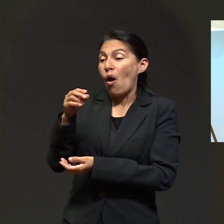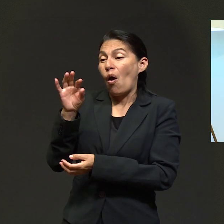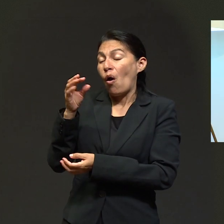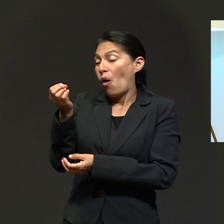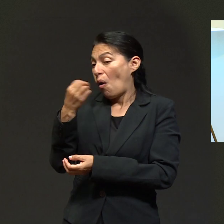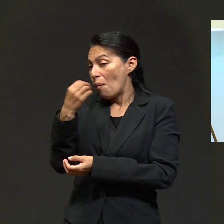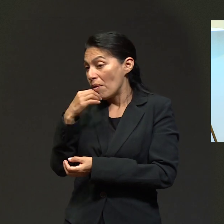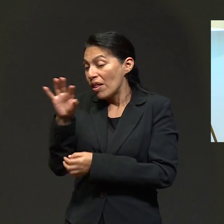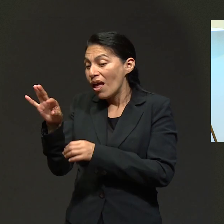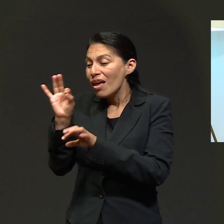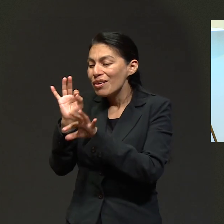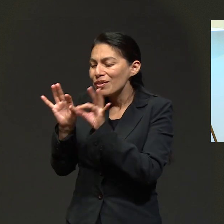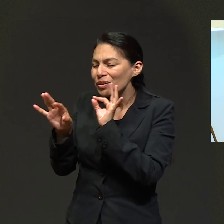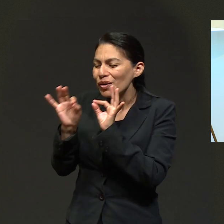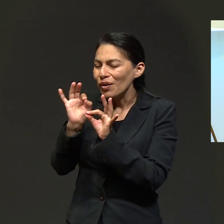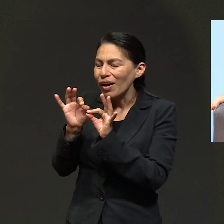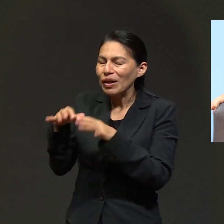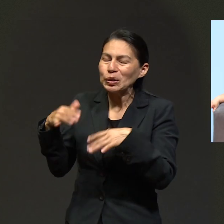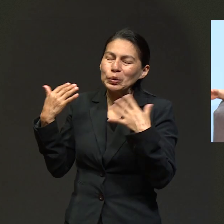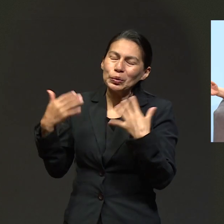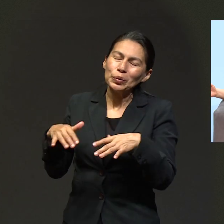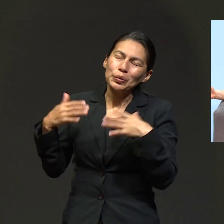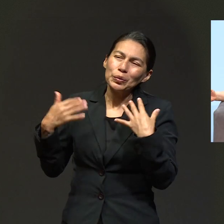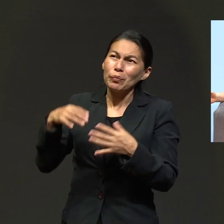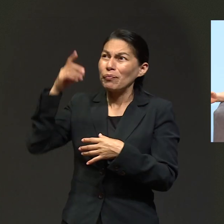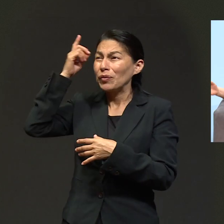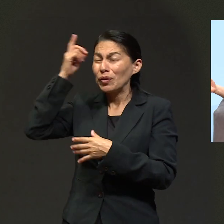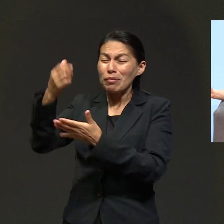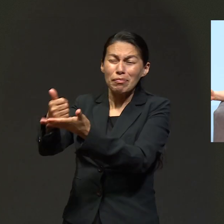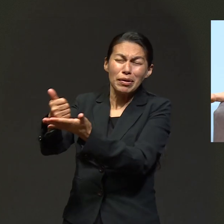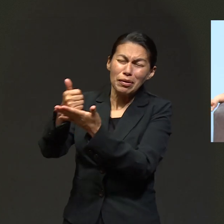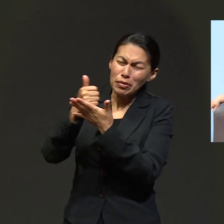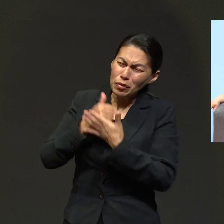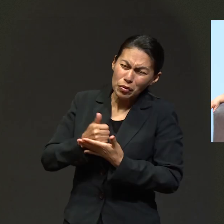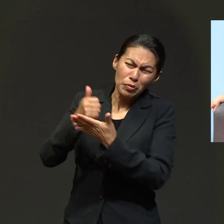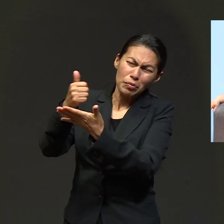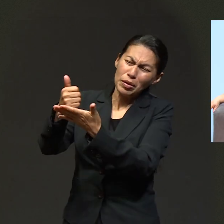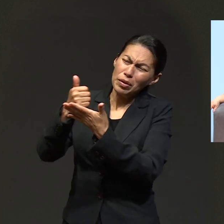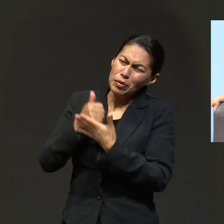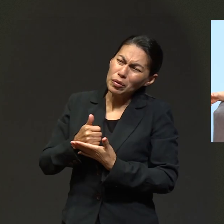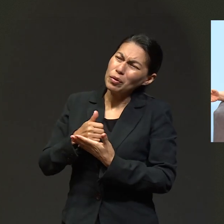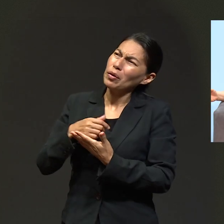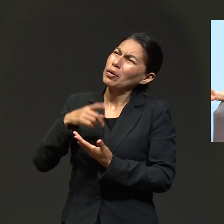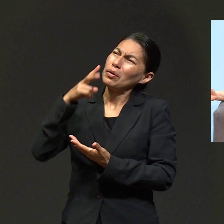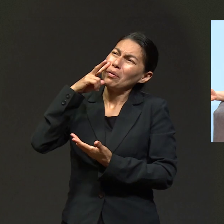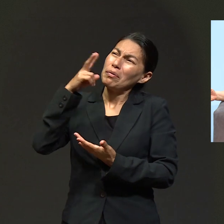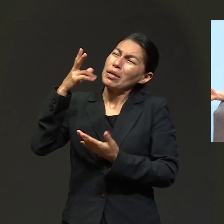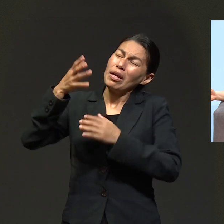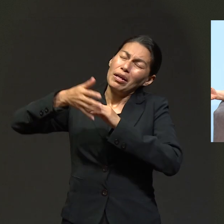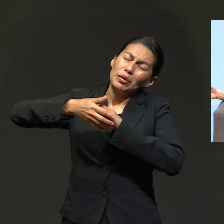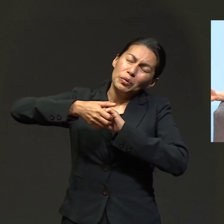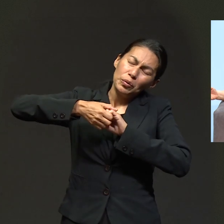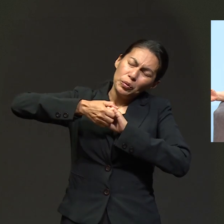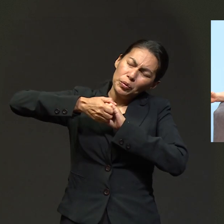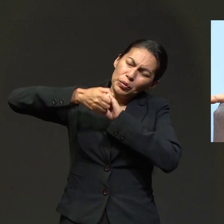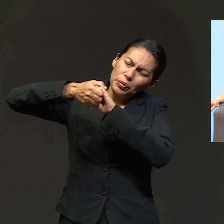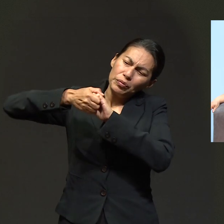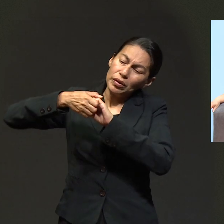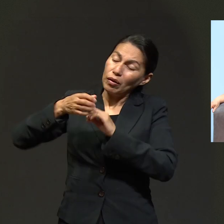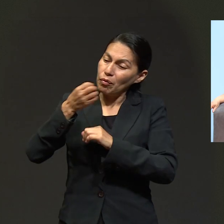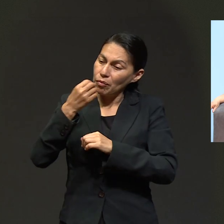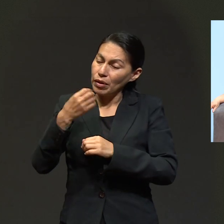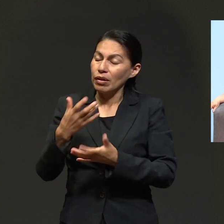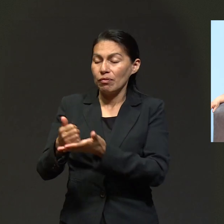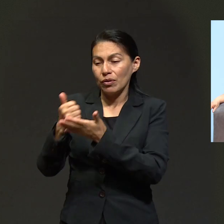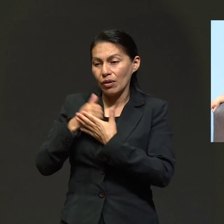sana, ¿no? Entonces, aún así, yo vi la mano de Dios. Cómo me sintió hasta en los